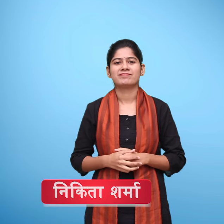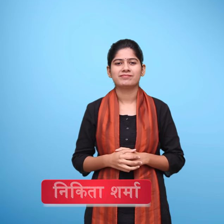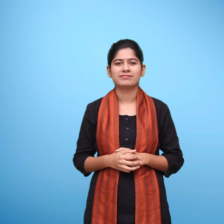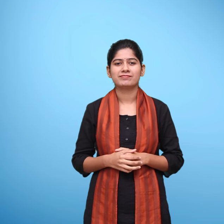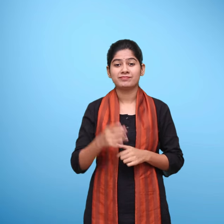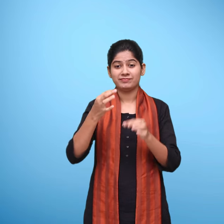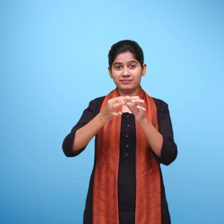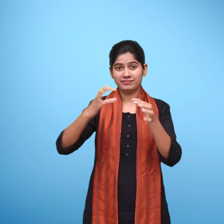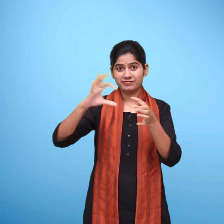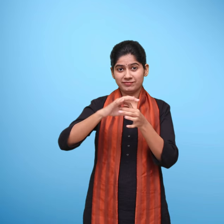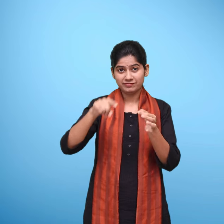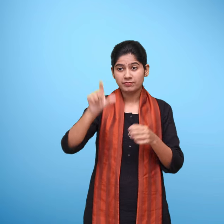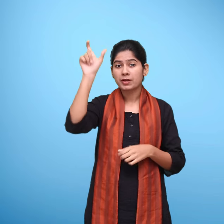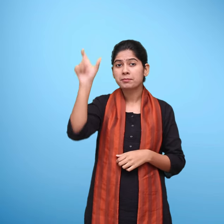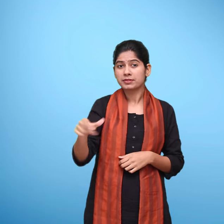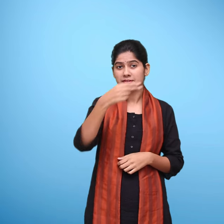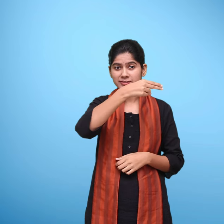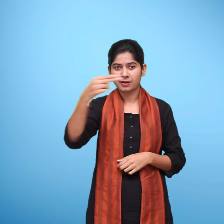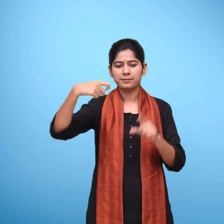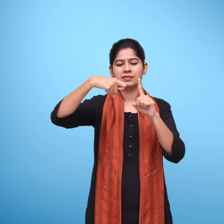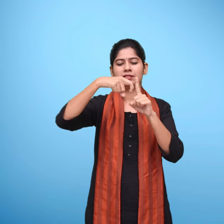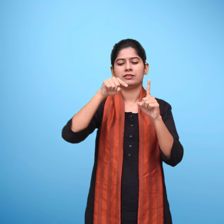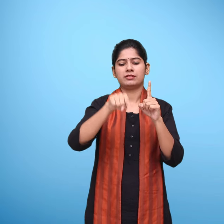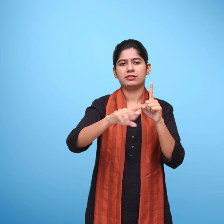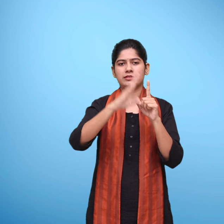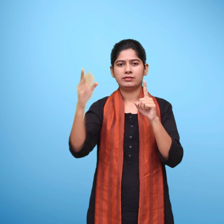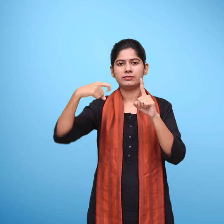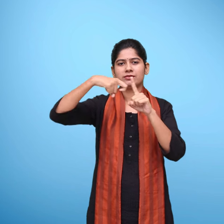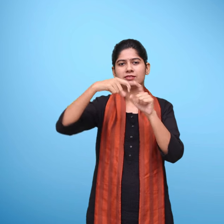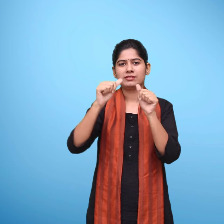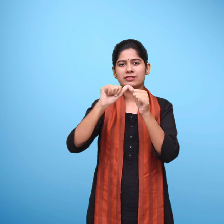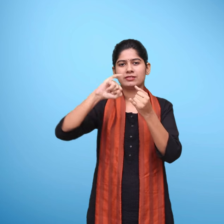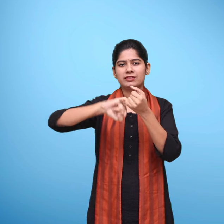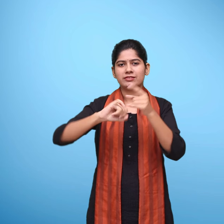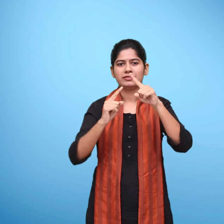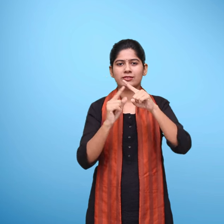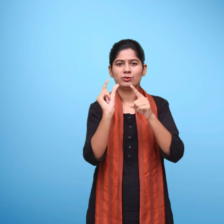राष्ट्रे शैक्षिक अनुसंधान और प्रशिक्षन परशद के कस्तूरी रंगन